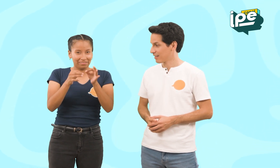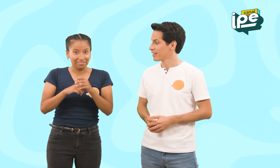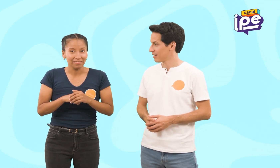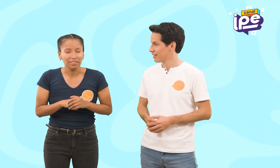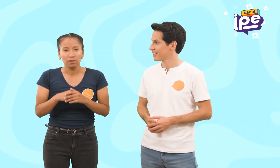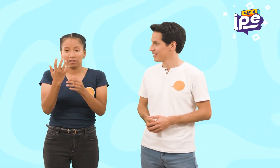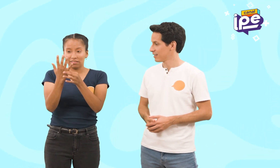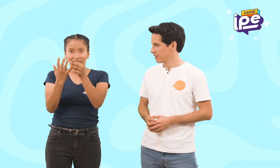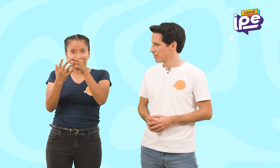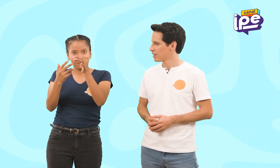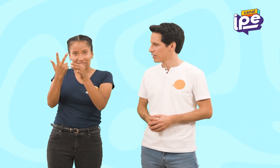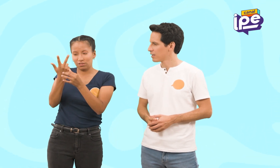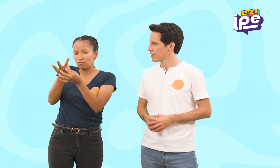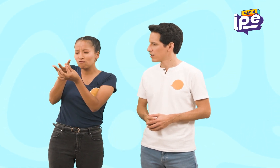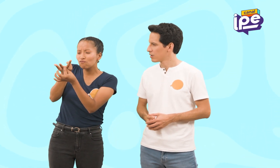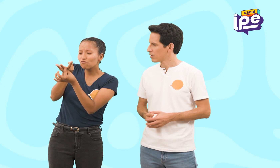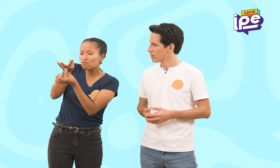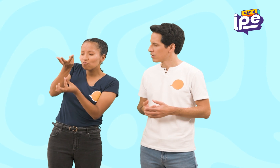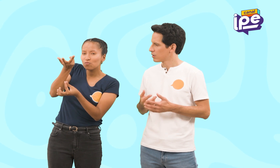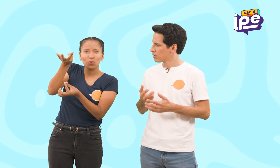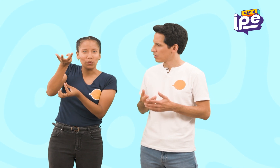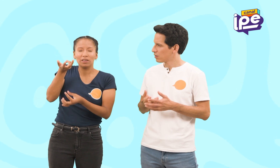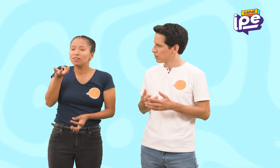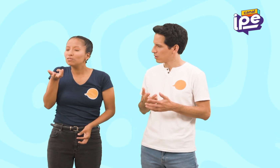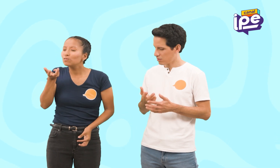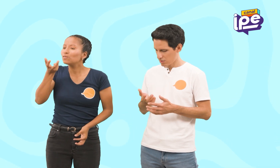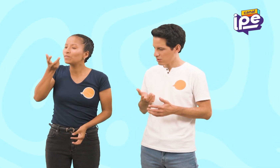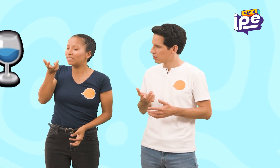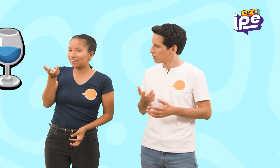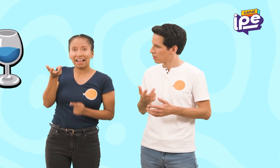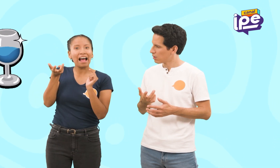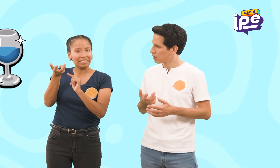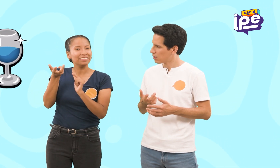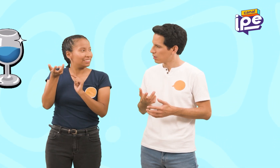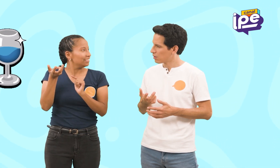hacen como si estuviera agarrando algo delgado y frágil. ¿Ves?